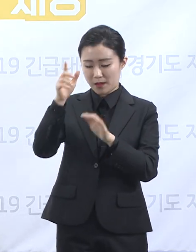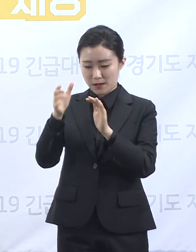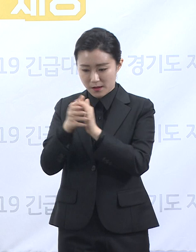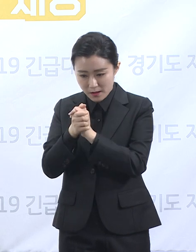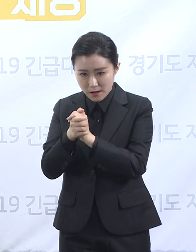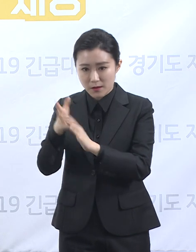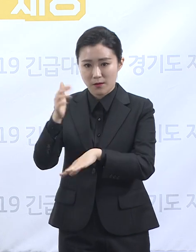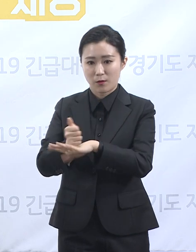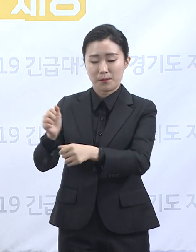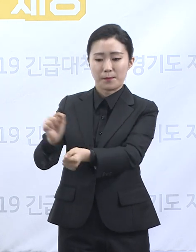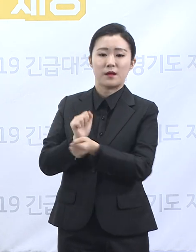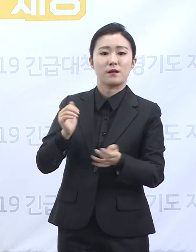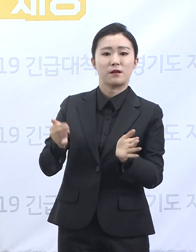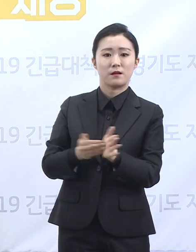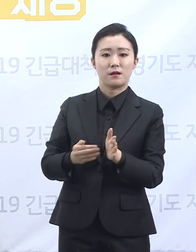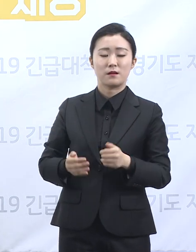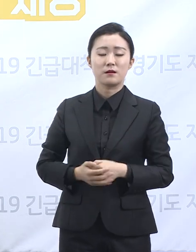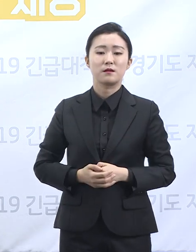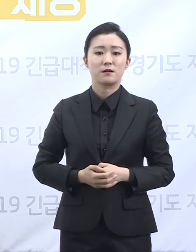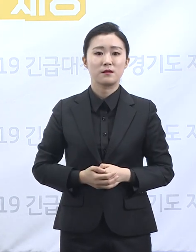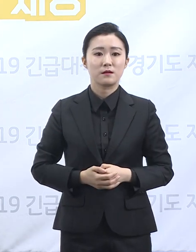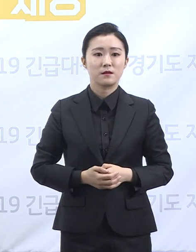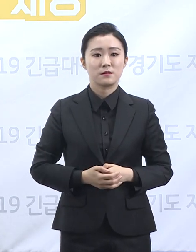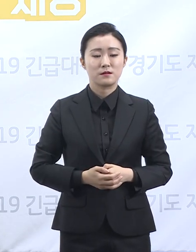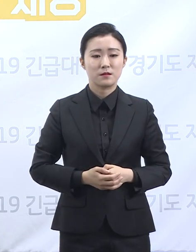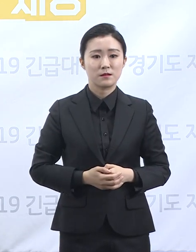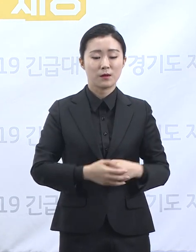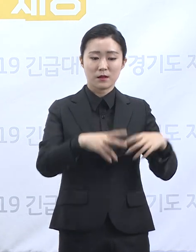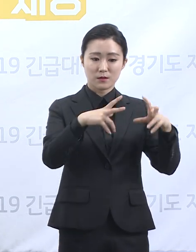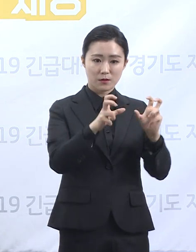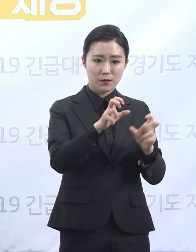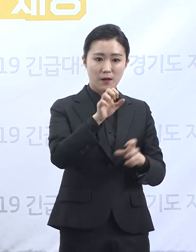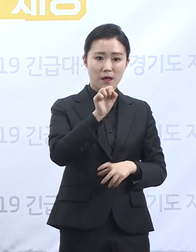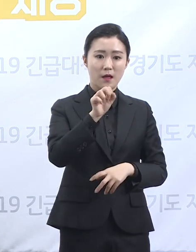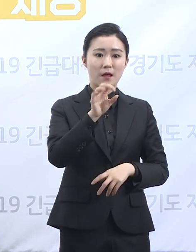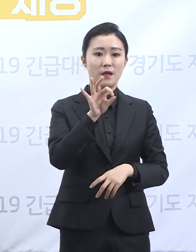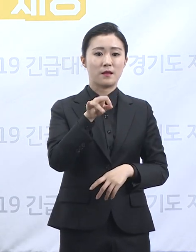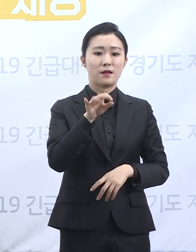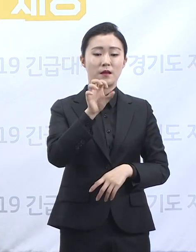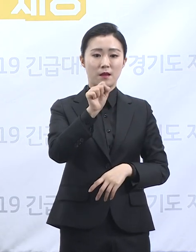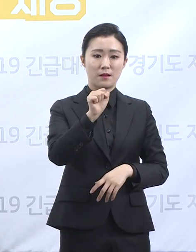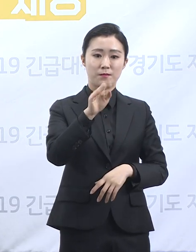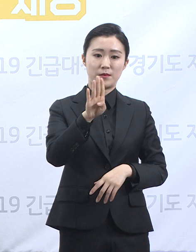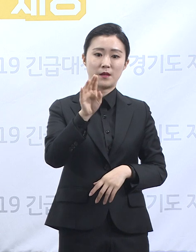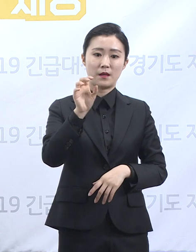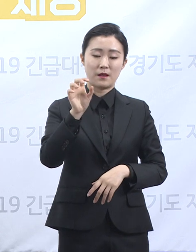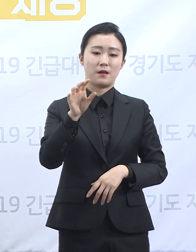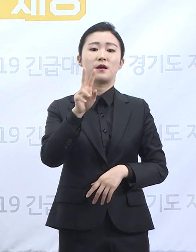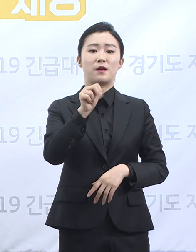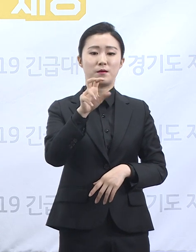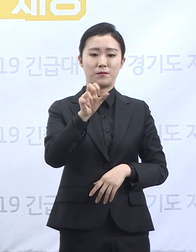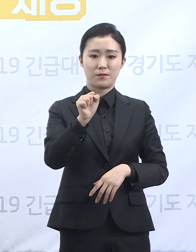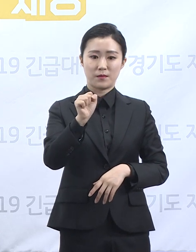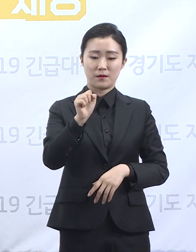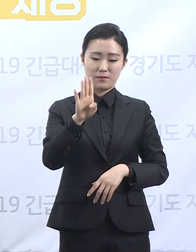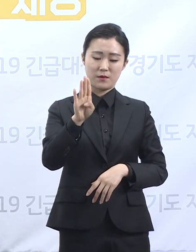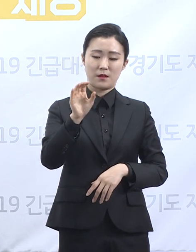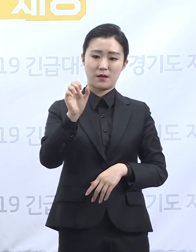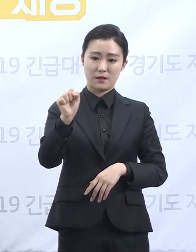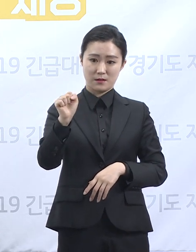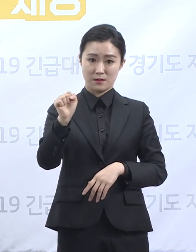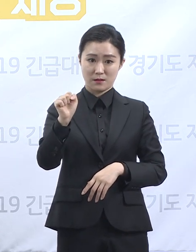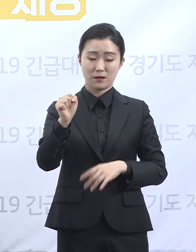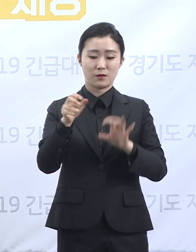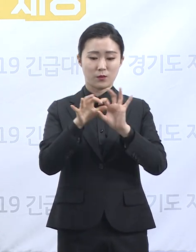리치웨이에서 시작된 감염이 성남 NBS 파트너스를 통해 하나님의 교회의 순으로 연쇄적으로 확산한 것처럼 보입니다.